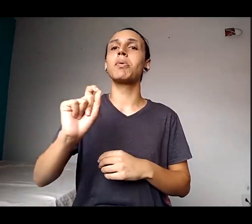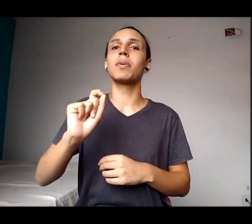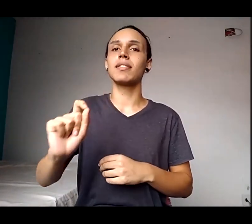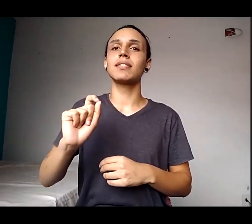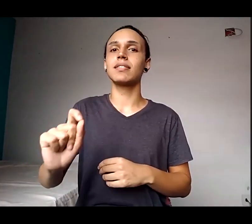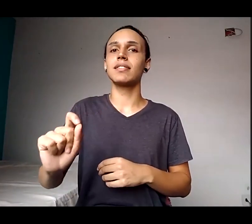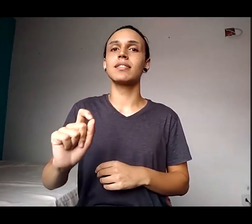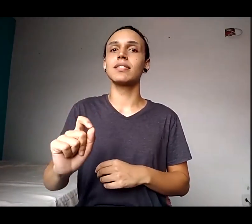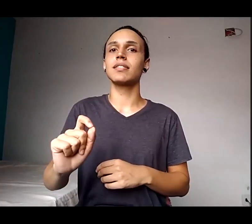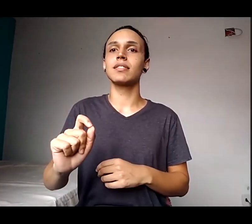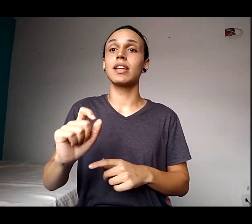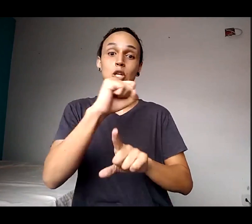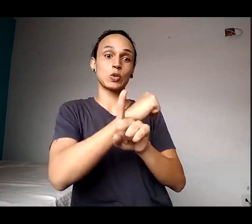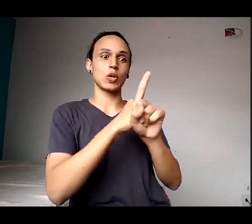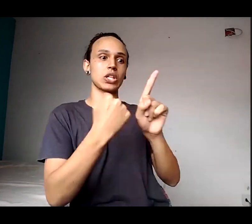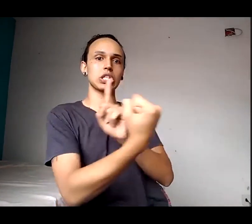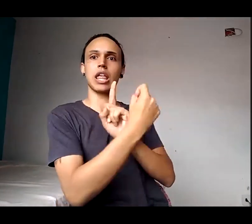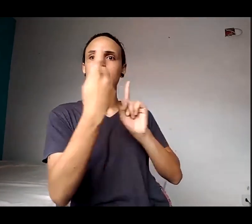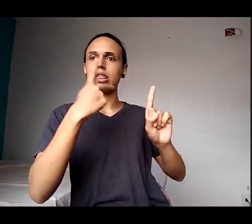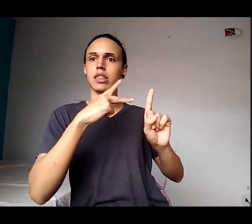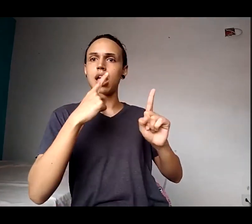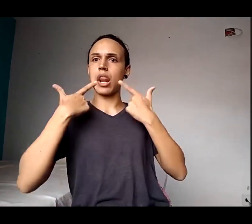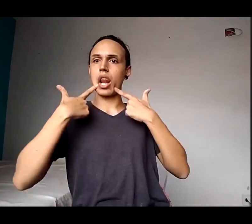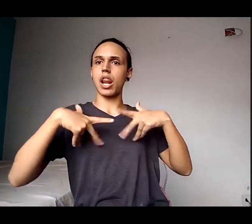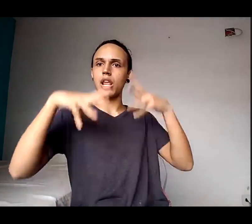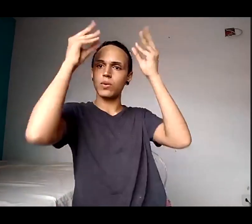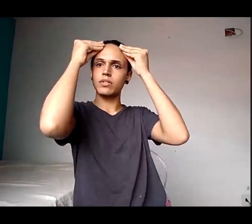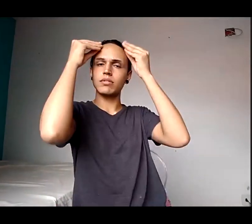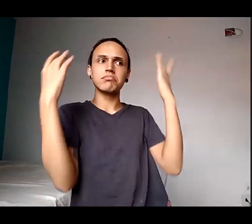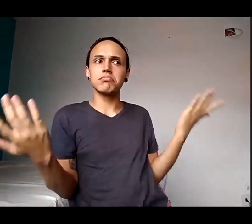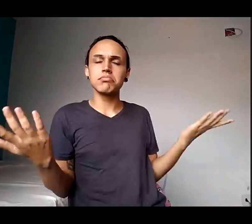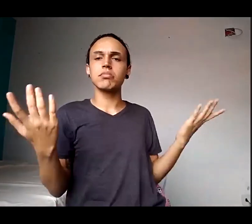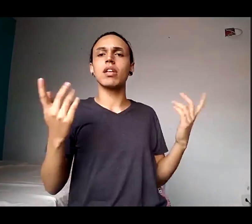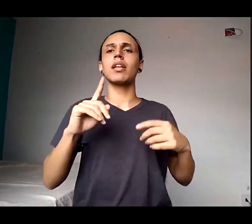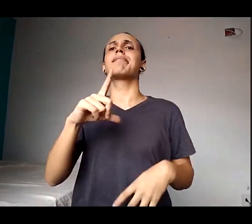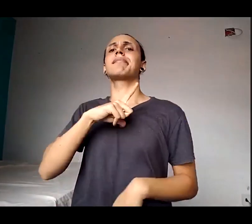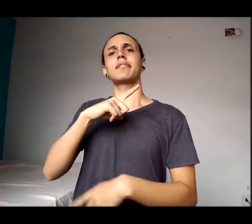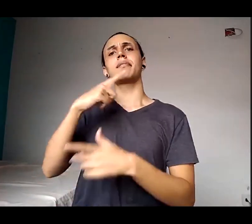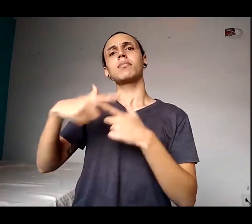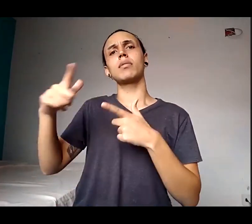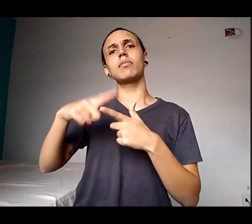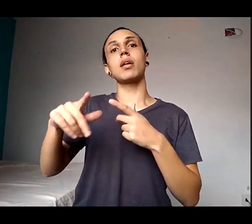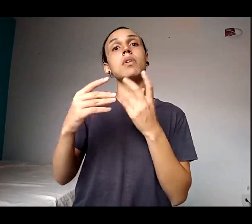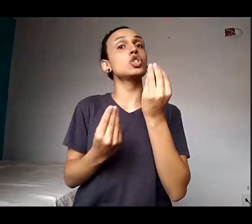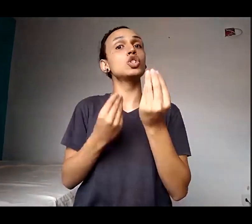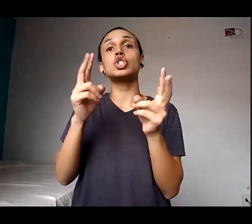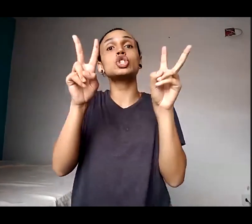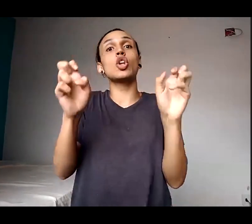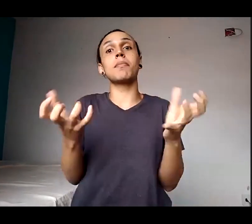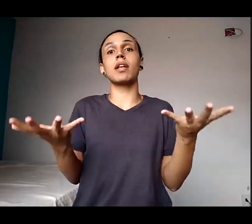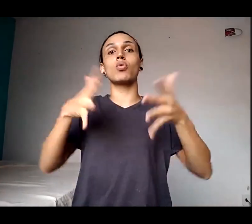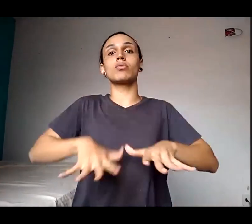majoritária os nossos problemas com relação à inclusão no cenário mundial. Eu